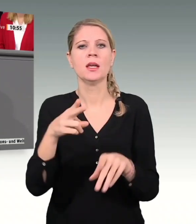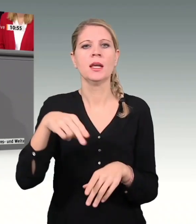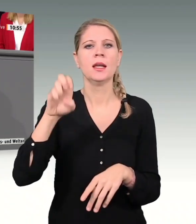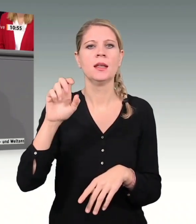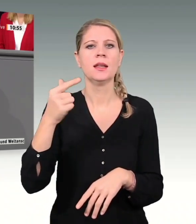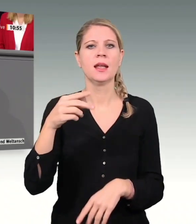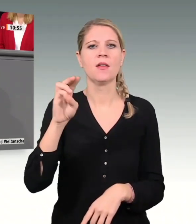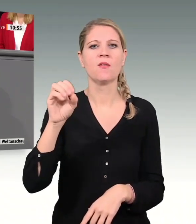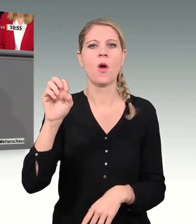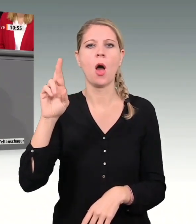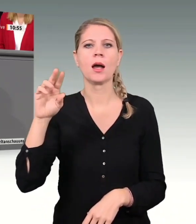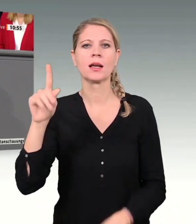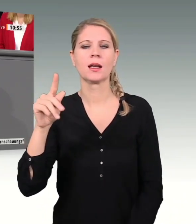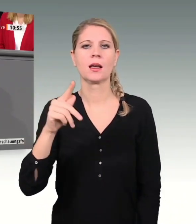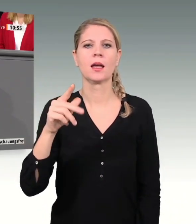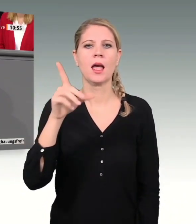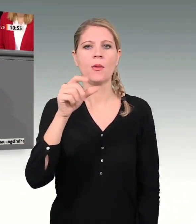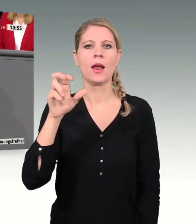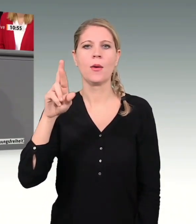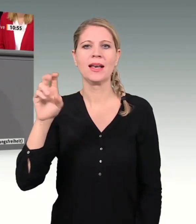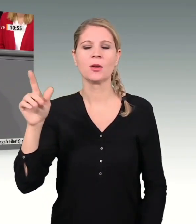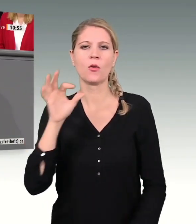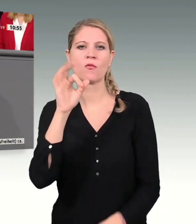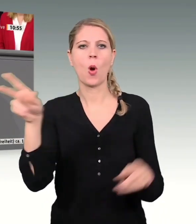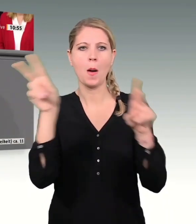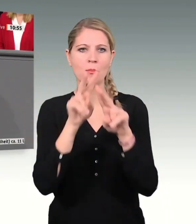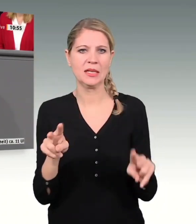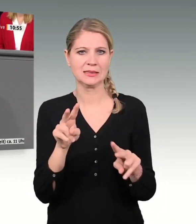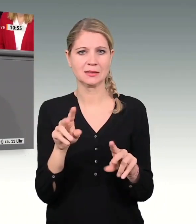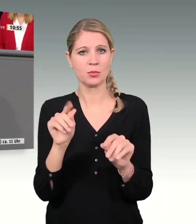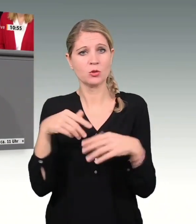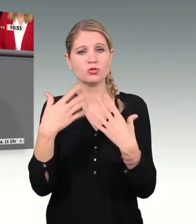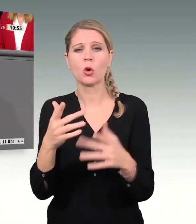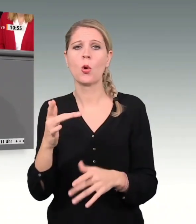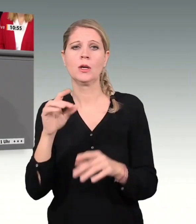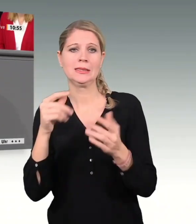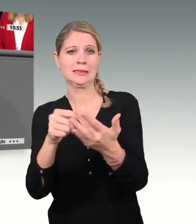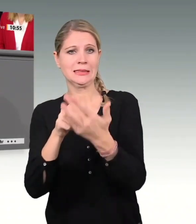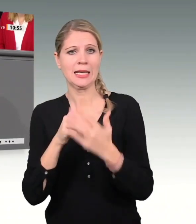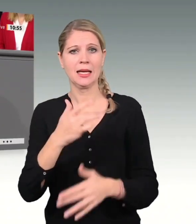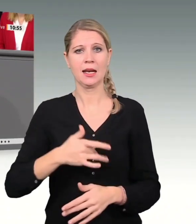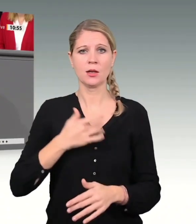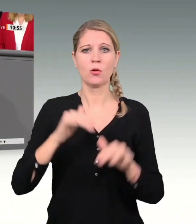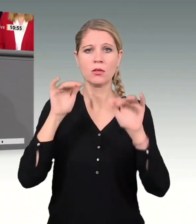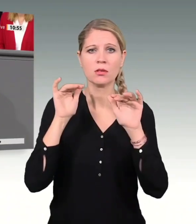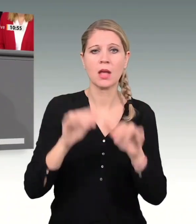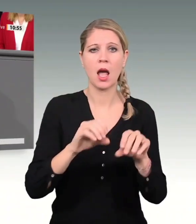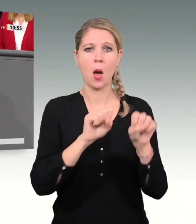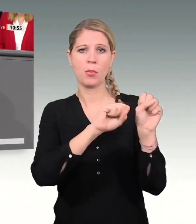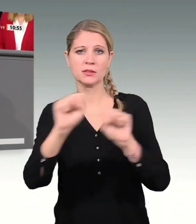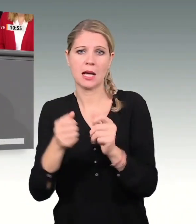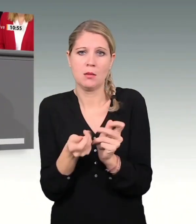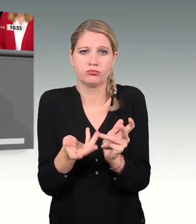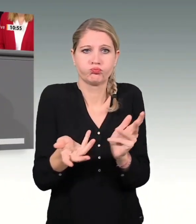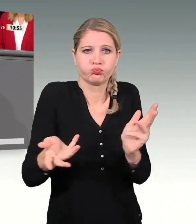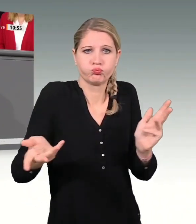begleiten können, wo es darum geht, ein friedliches Miteinander Menschen unterschiedlicher Religionen in der Welt zu ermöglichen. Und zuletzt habe